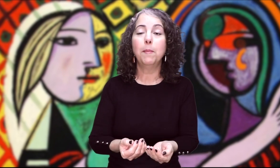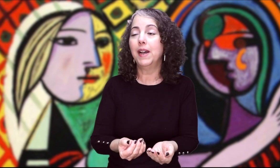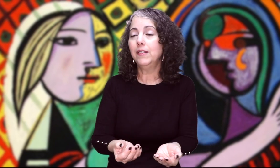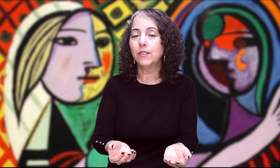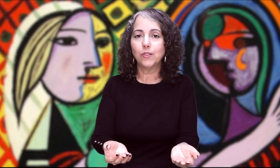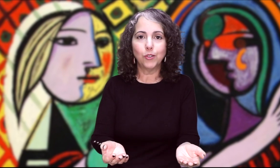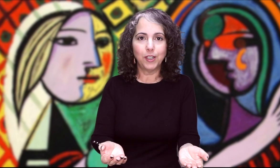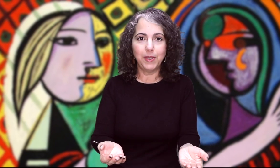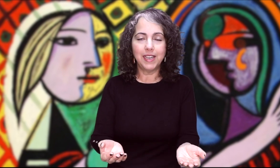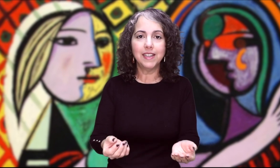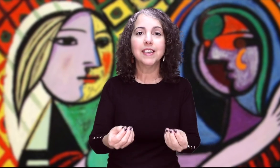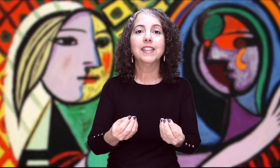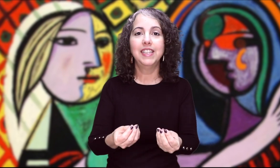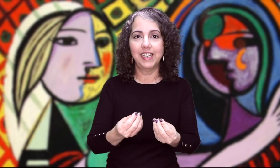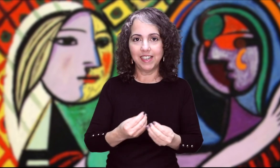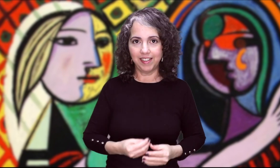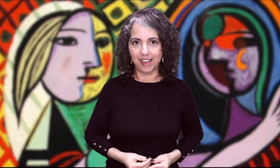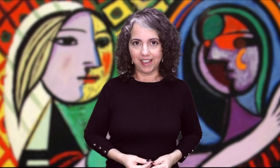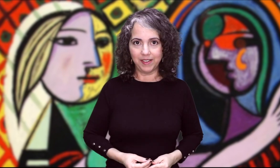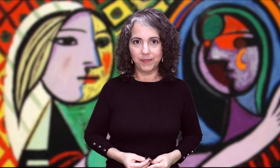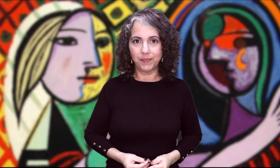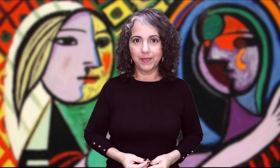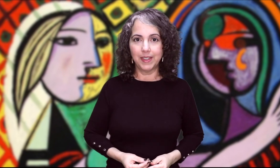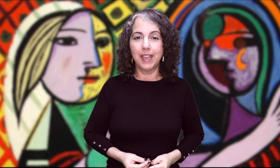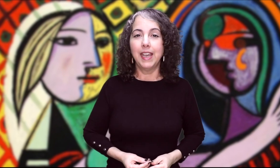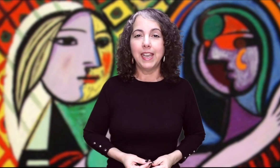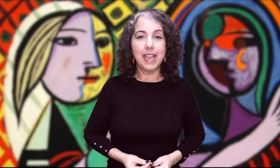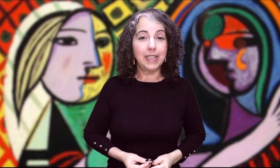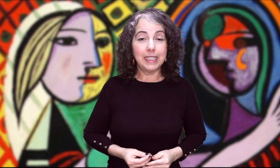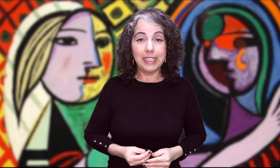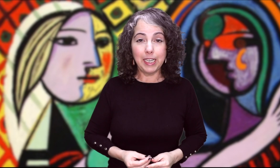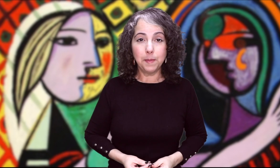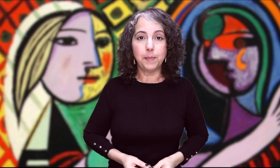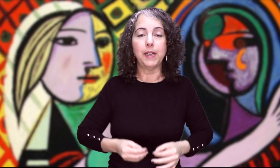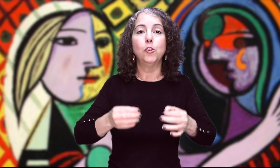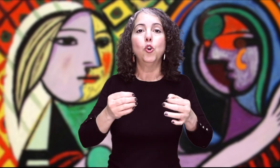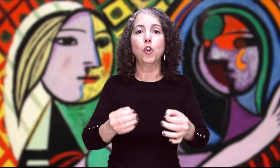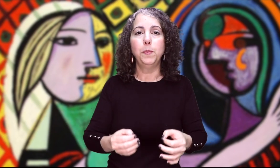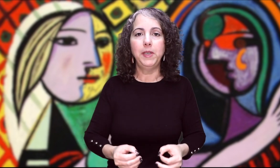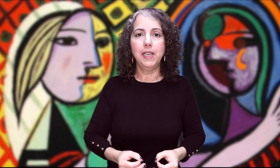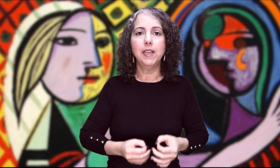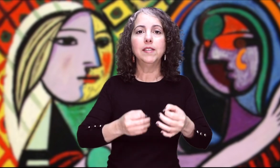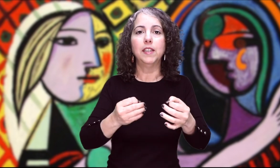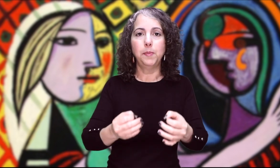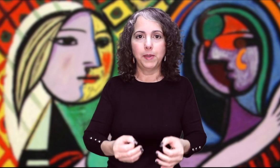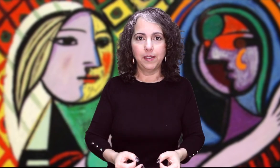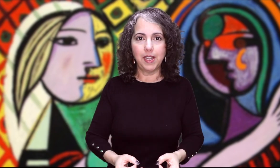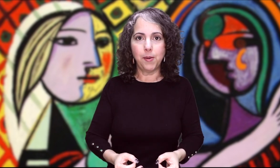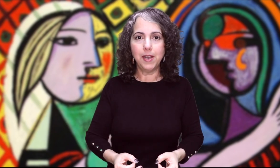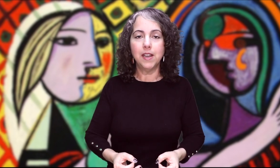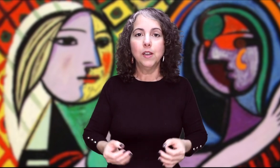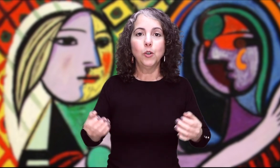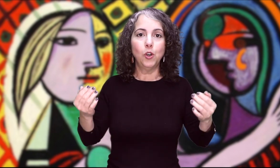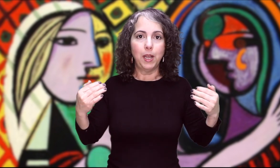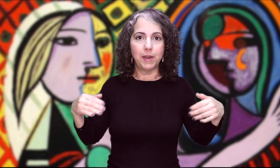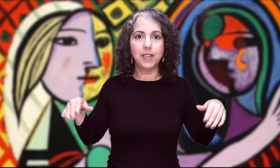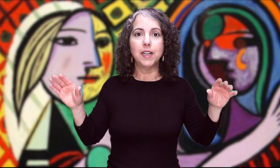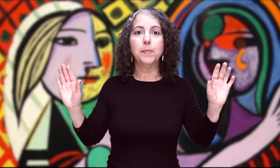más todavía de casada Ella siempre dormía y se despertaba con la máscara de